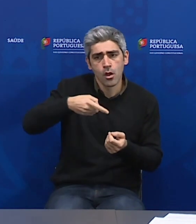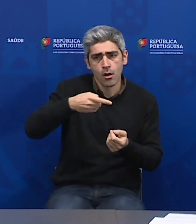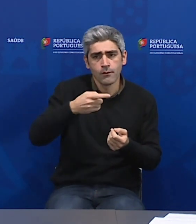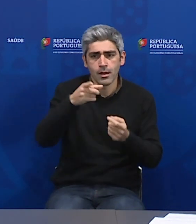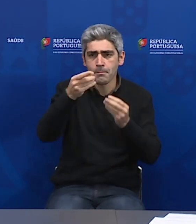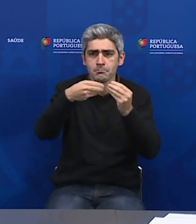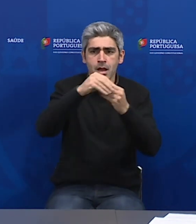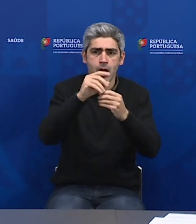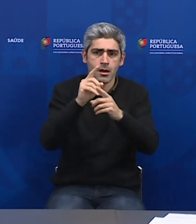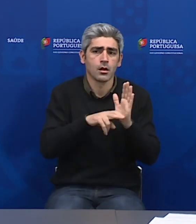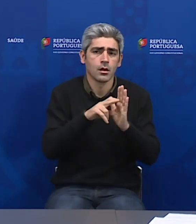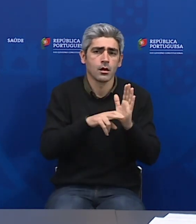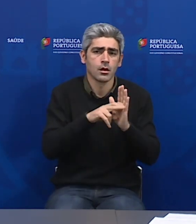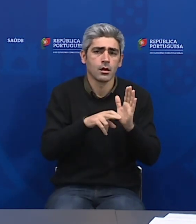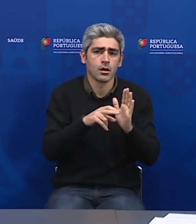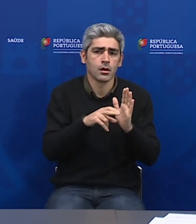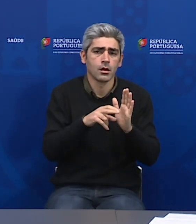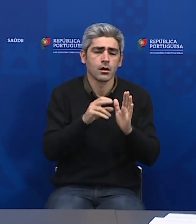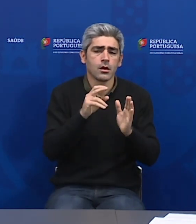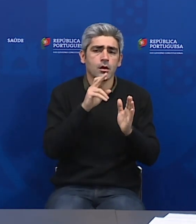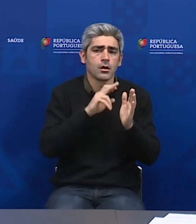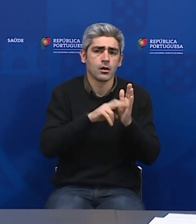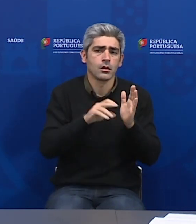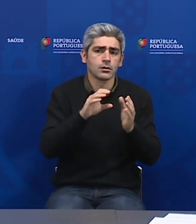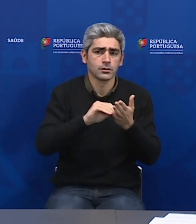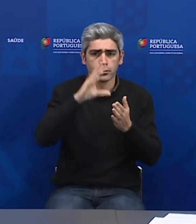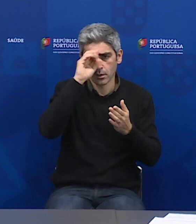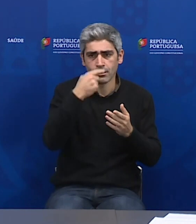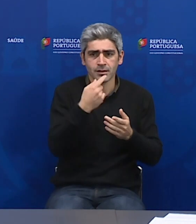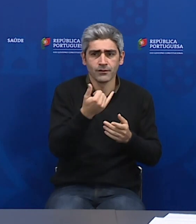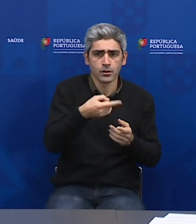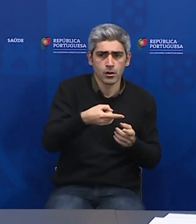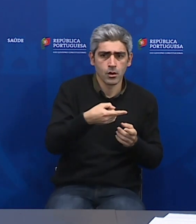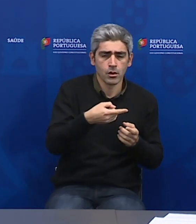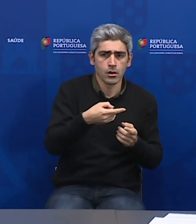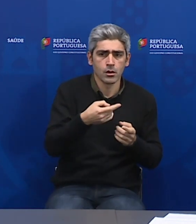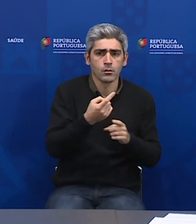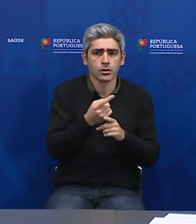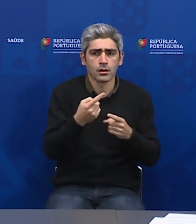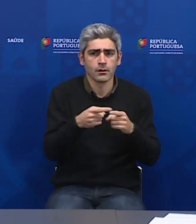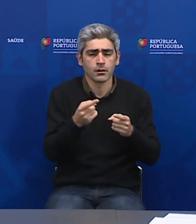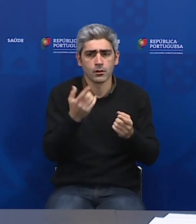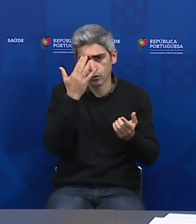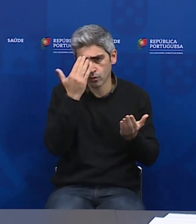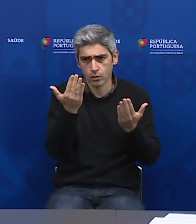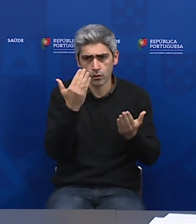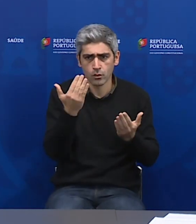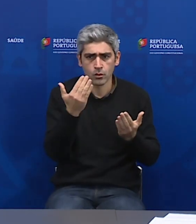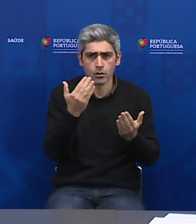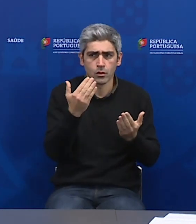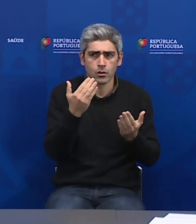importante... O secretário de Estado disse 29. Desculpe, não percebi, desculpe.